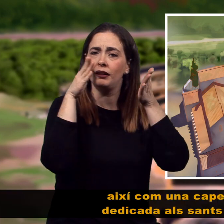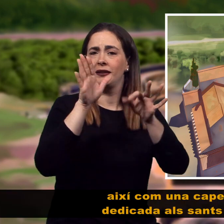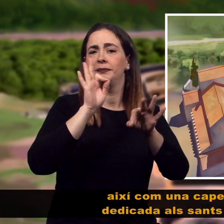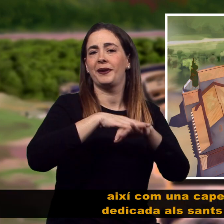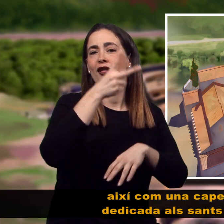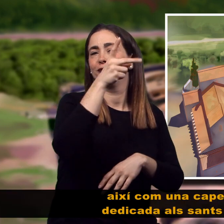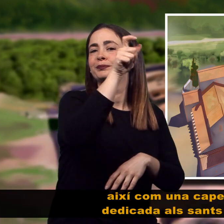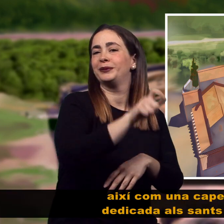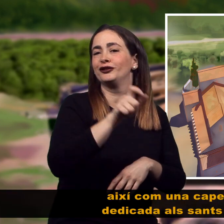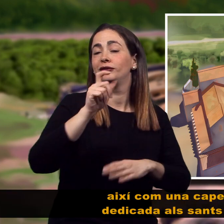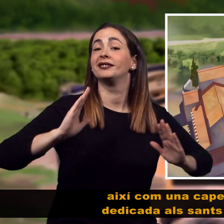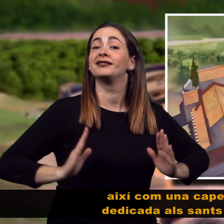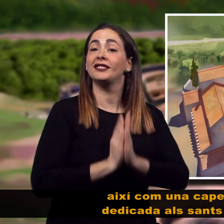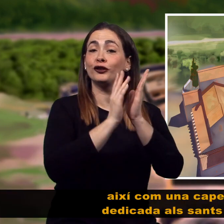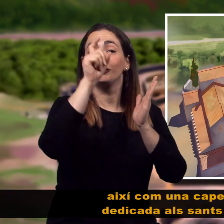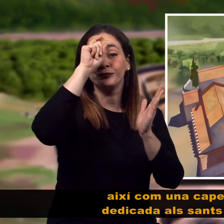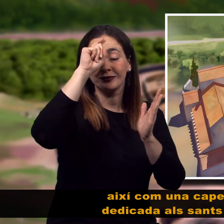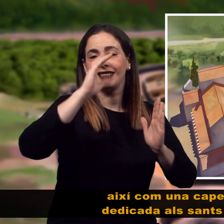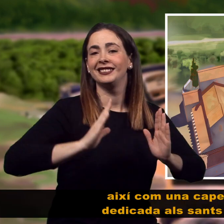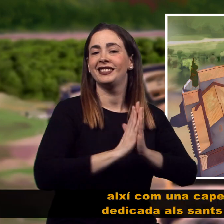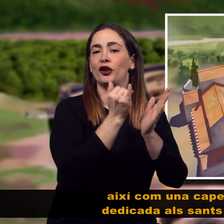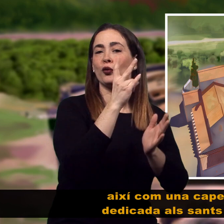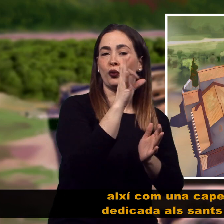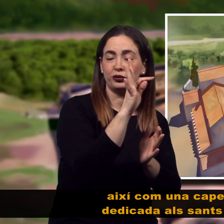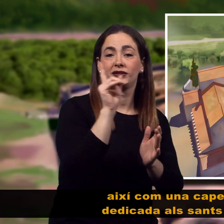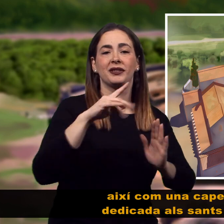capella particular dedicada als sants just i pastor.